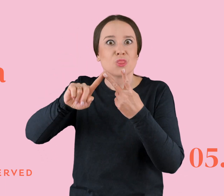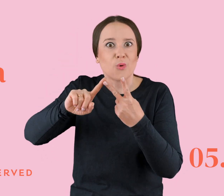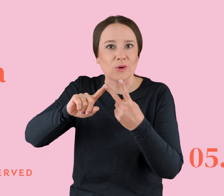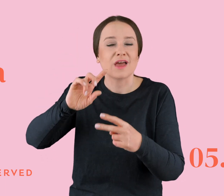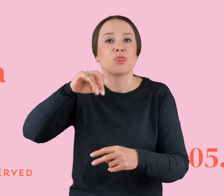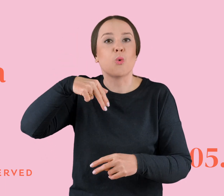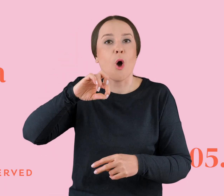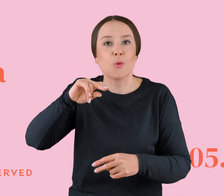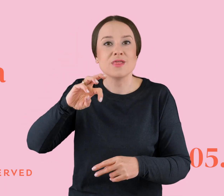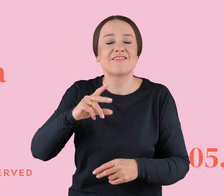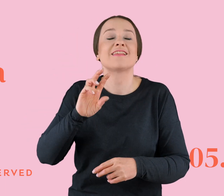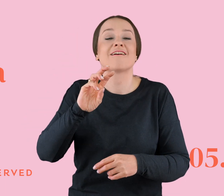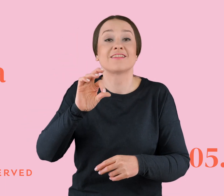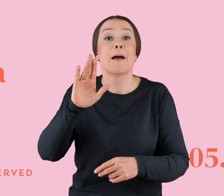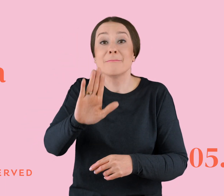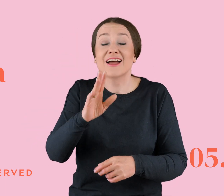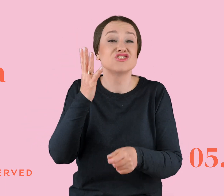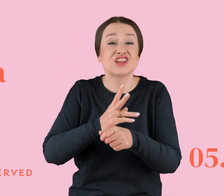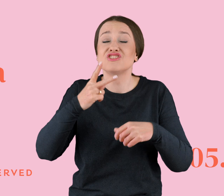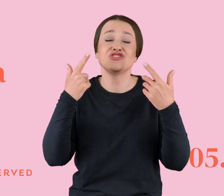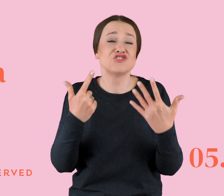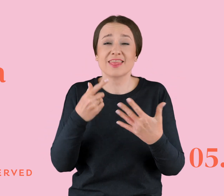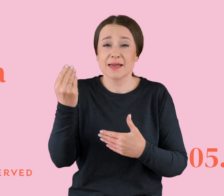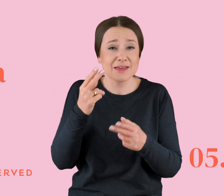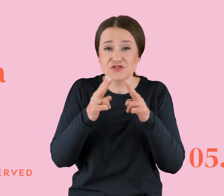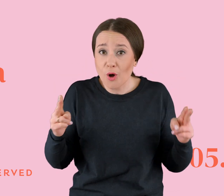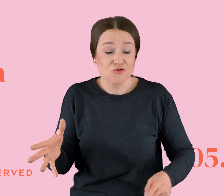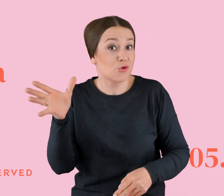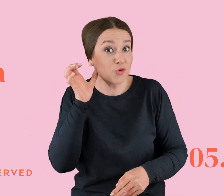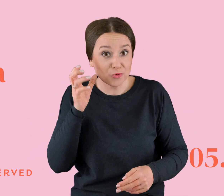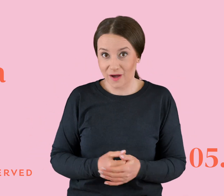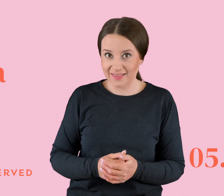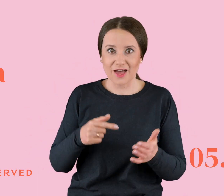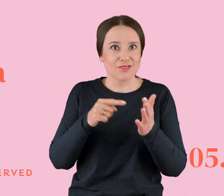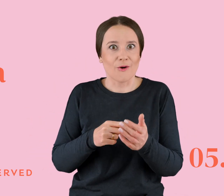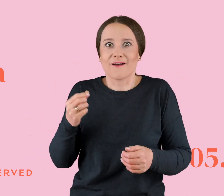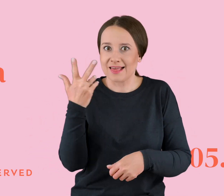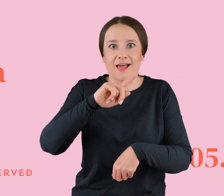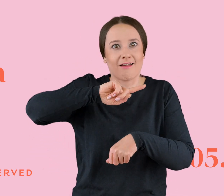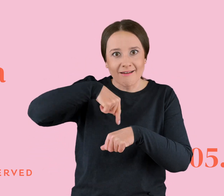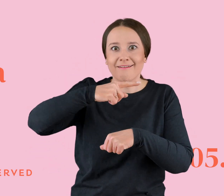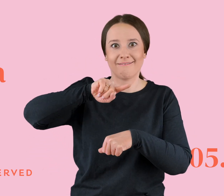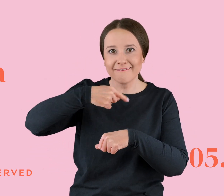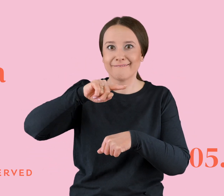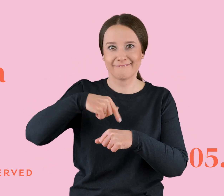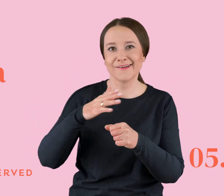Okuniewska, no to macie jeszcze prawie jakieś 47 odcinków do odsłuchania i to jest kilka dobrych godzin do robienia,